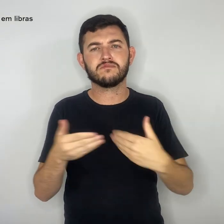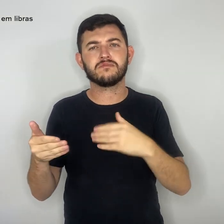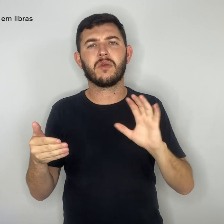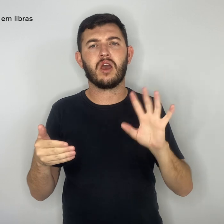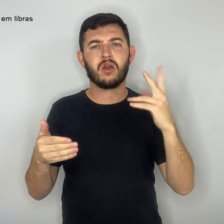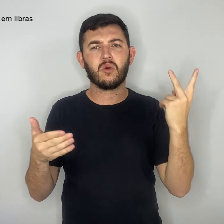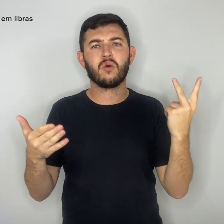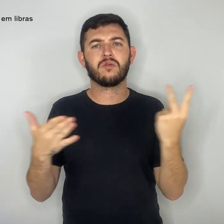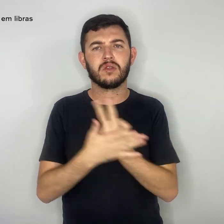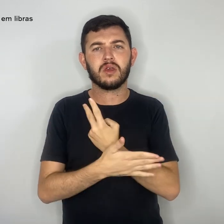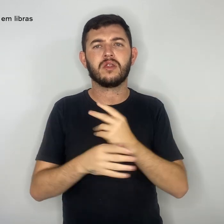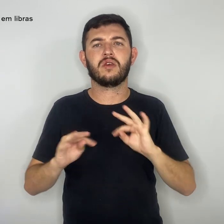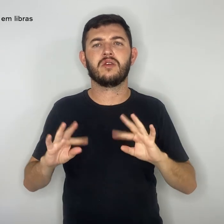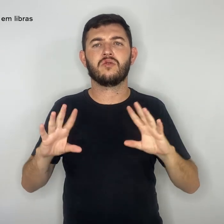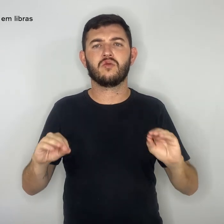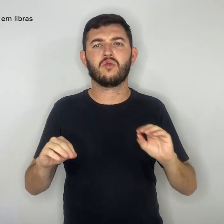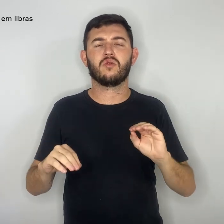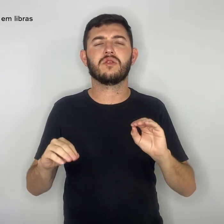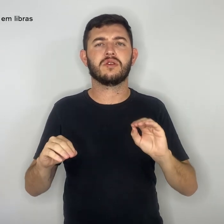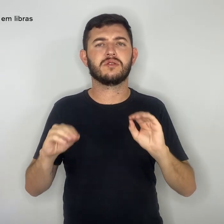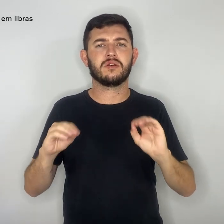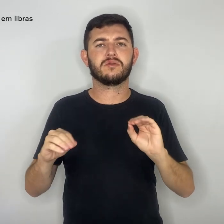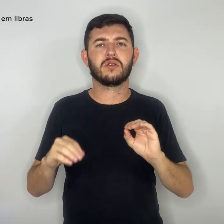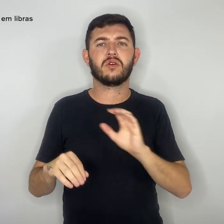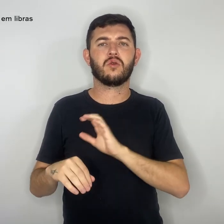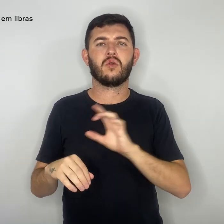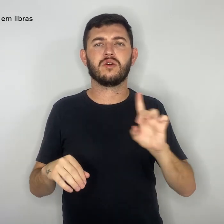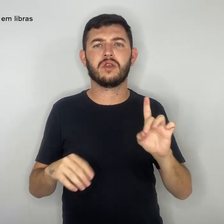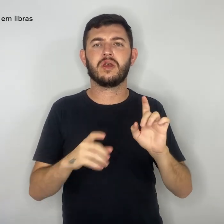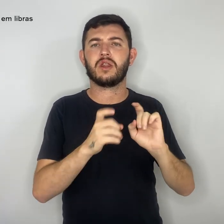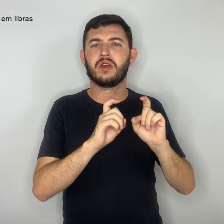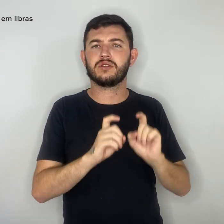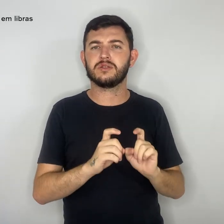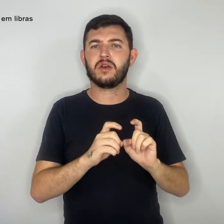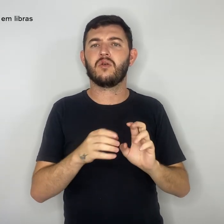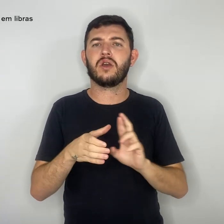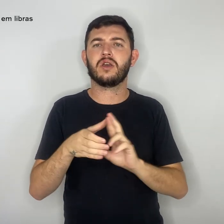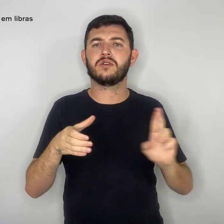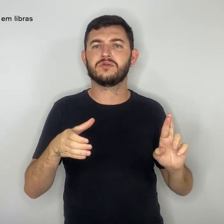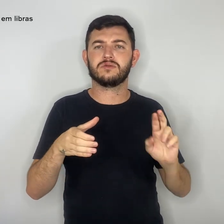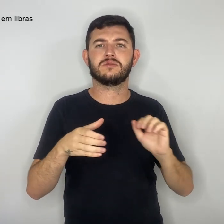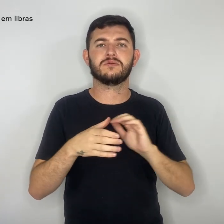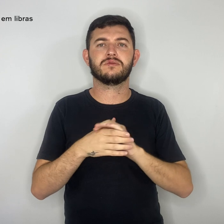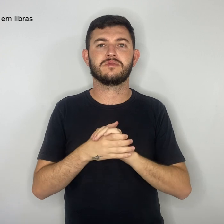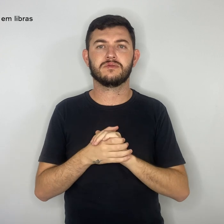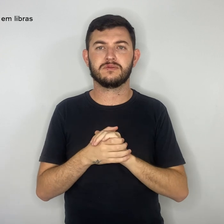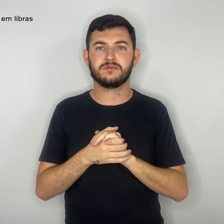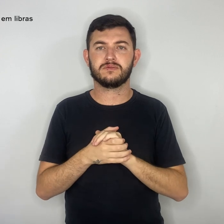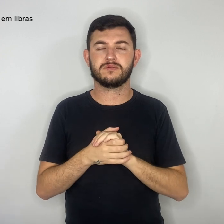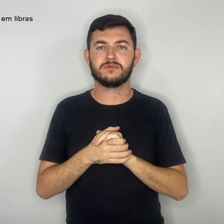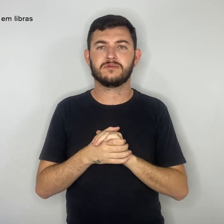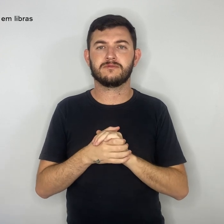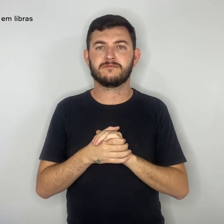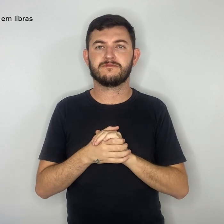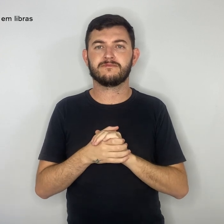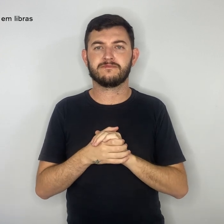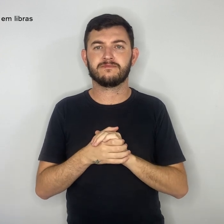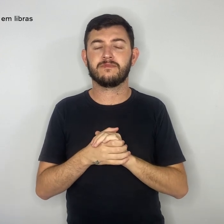coordenações regionais de ensino do Distrito Federal. A partir das denúncias feitas na